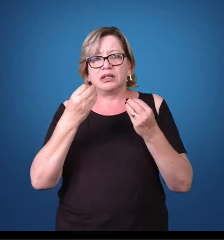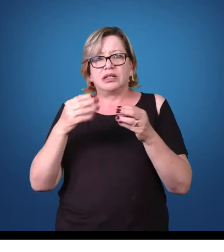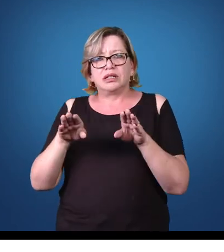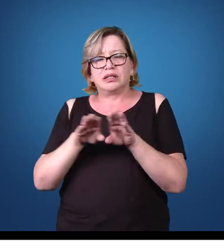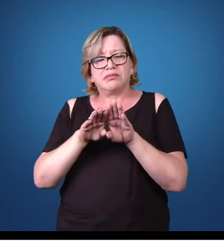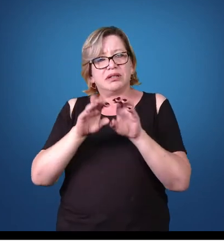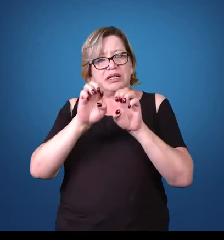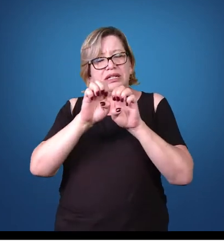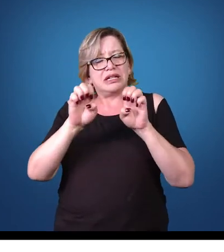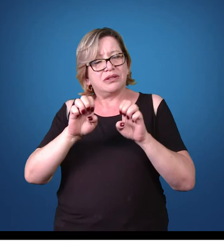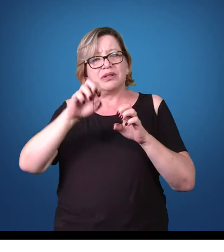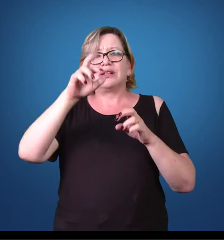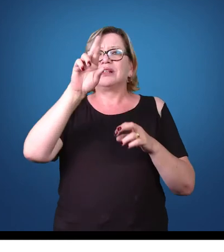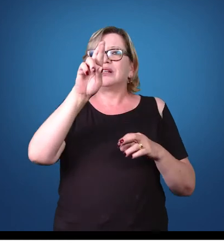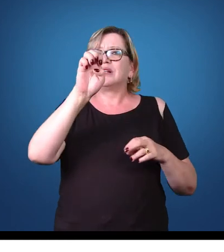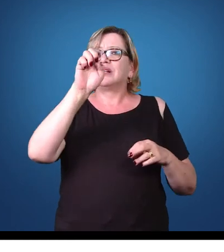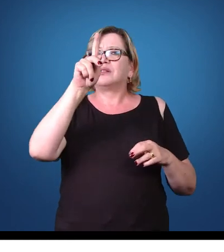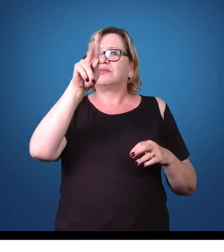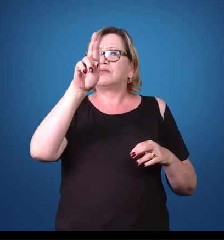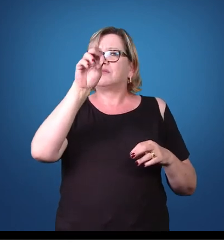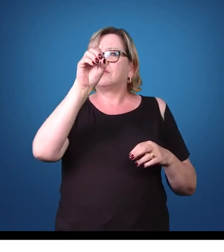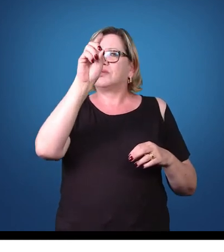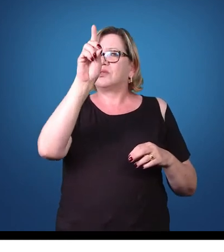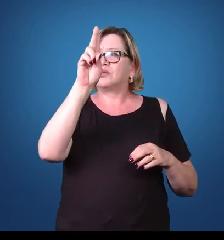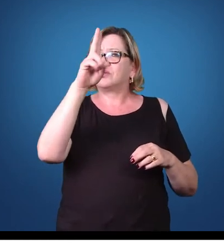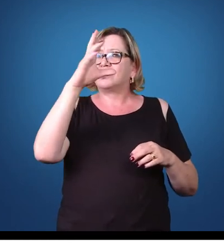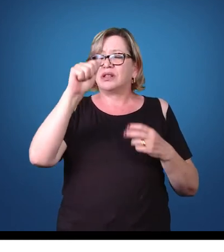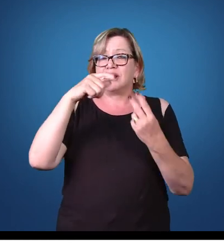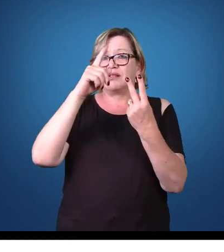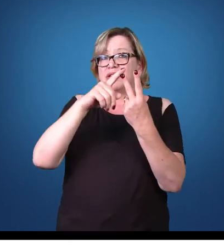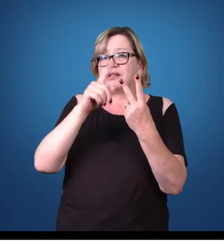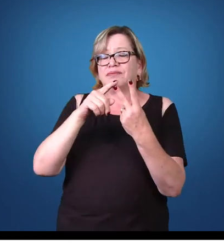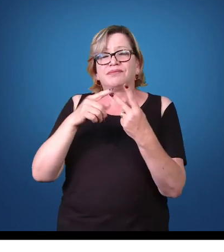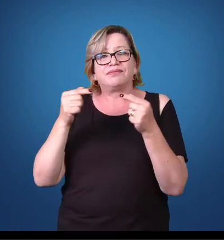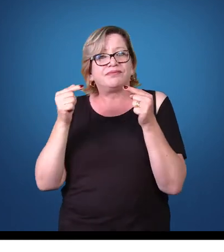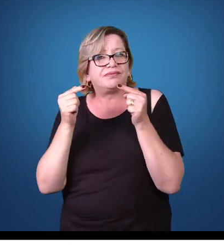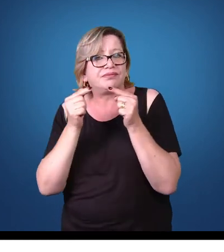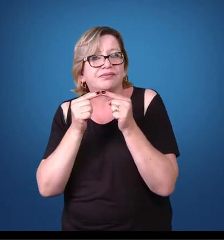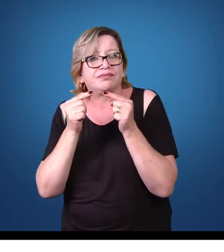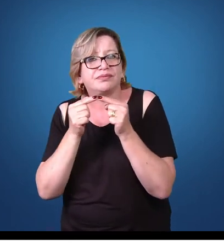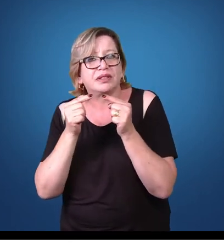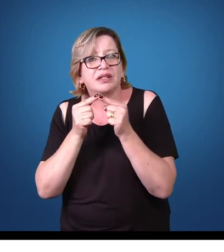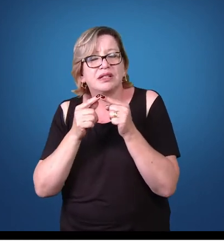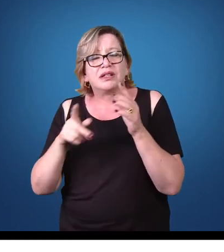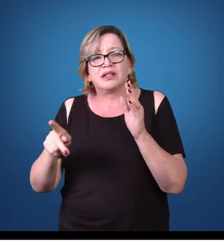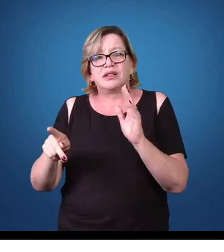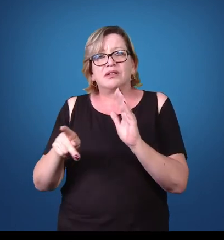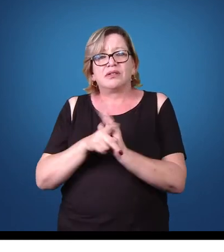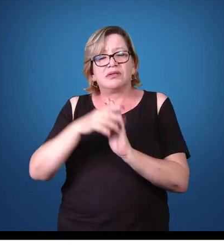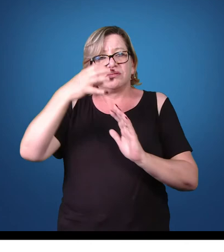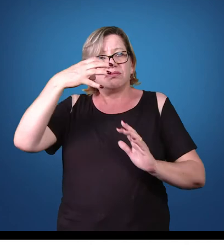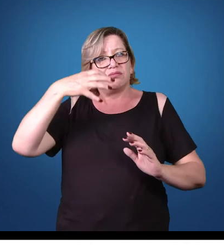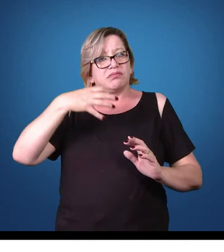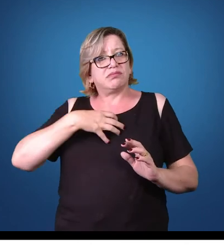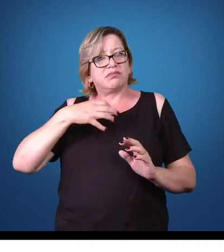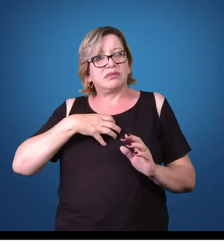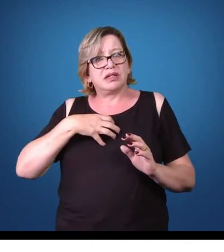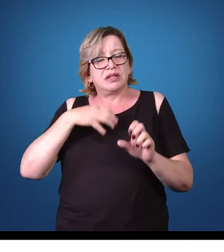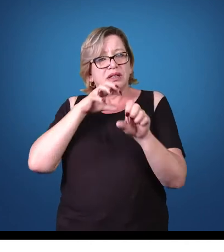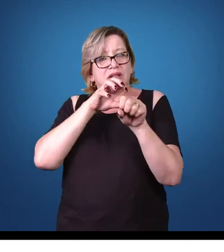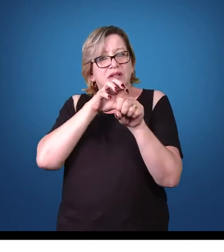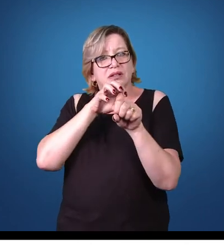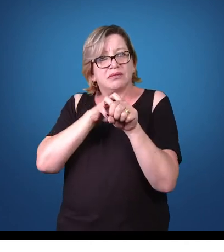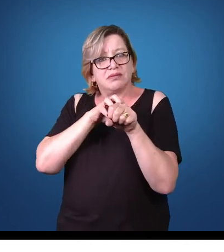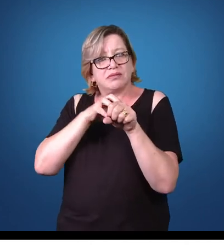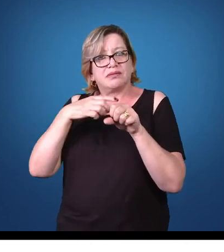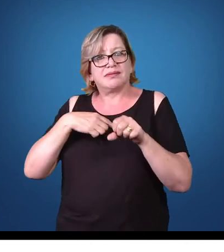estruturas reprodutivas. Essas hipertrofias estão relacionadas, muitas vezes, à capacidade desse parasita em ter um